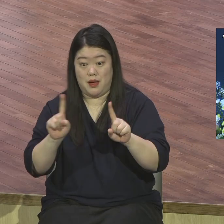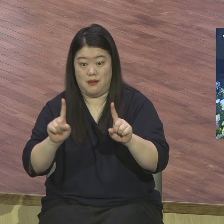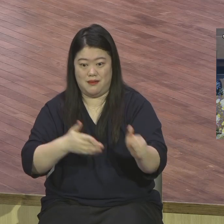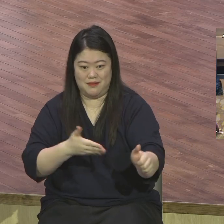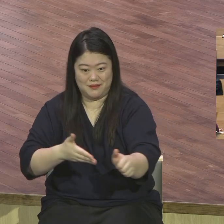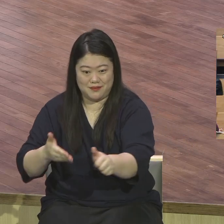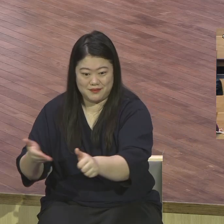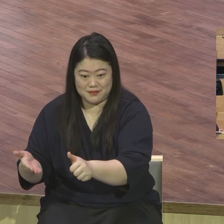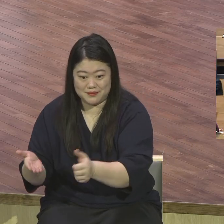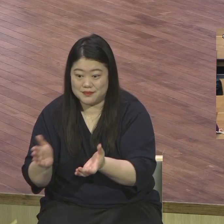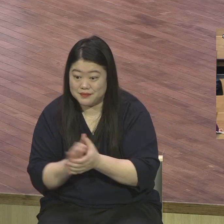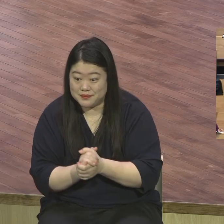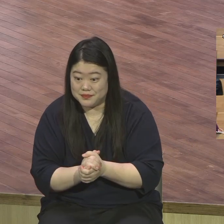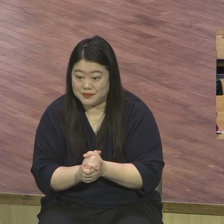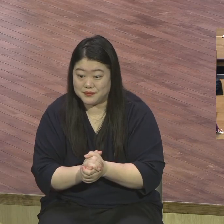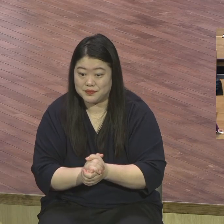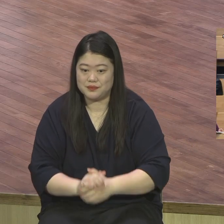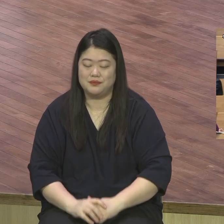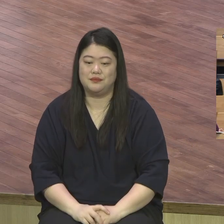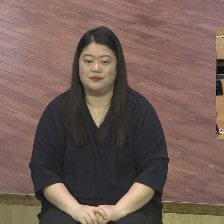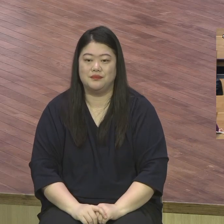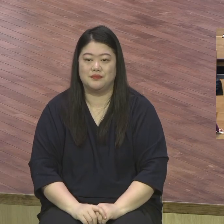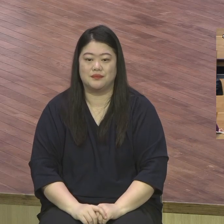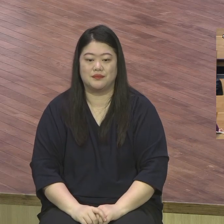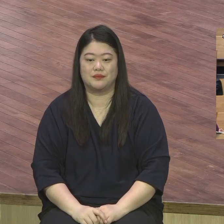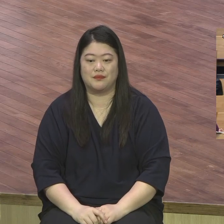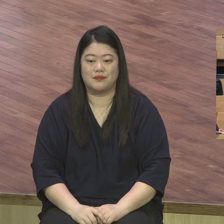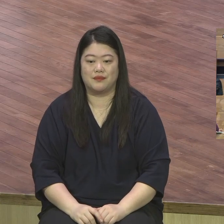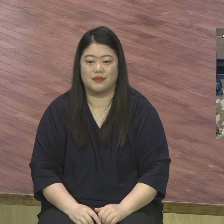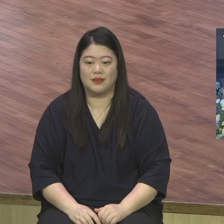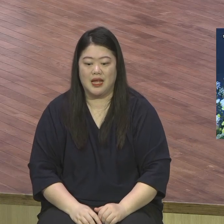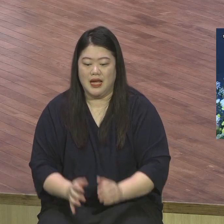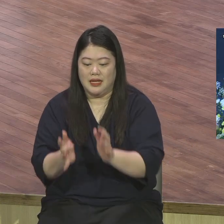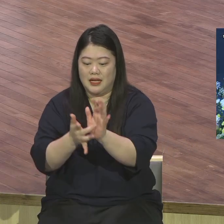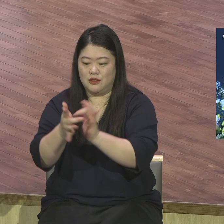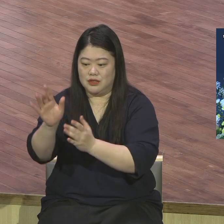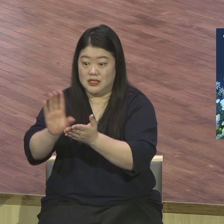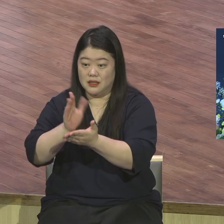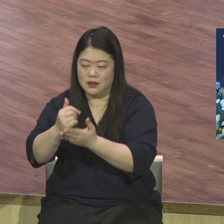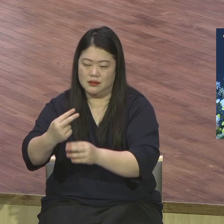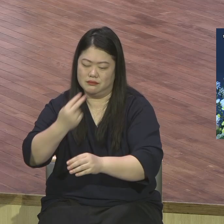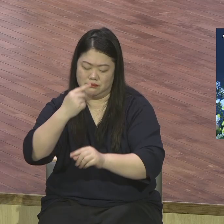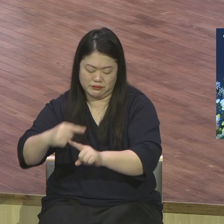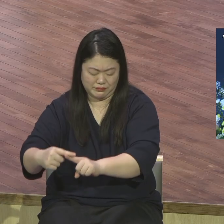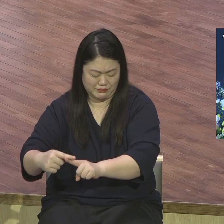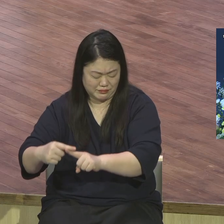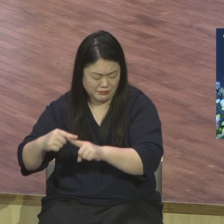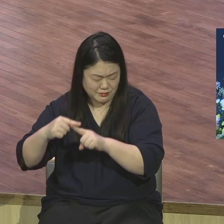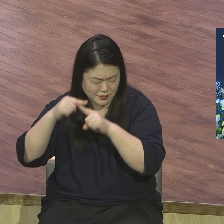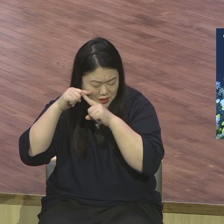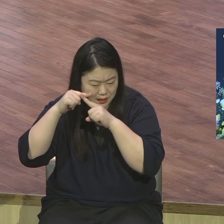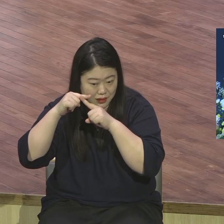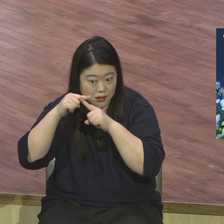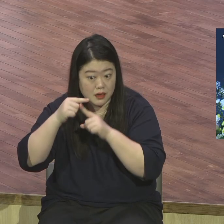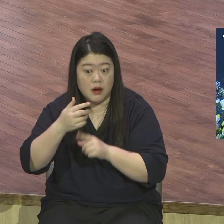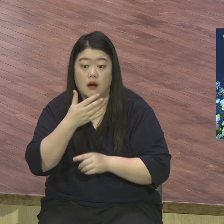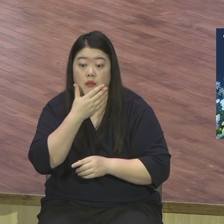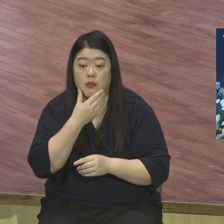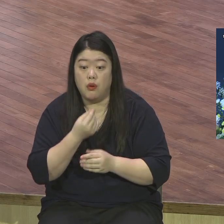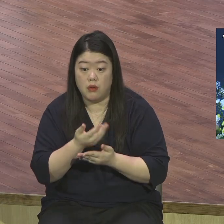우리는 예수 거시도의 생명 살리는 헌신을 통해서 주어진 이 놀라운 축복을 절대 놓치면